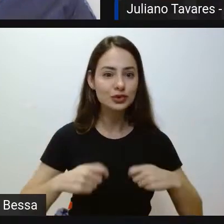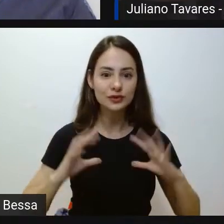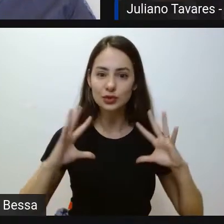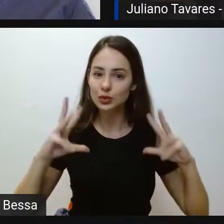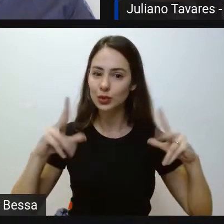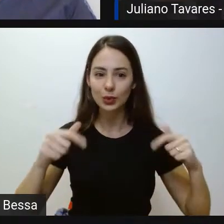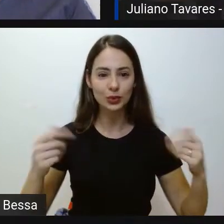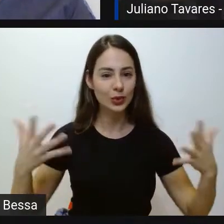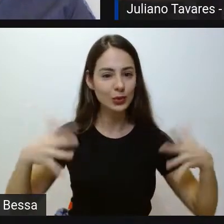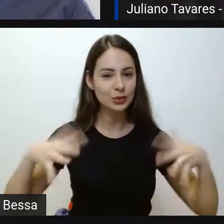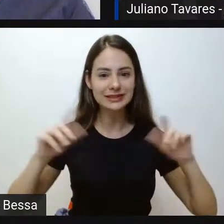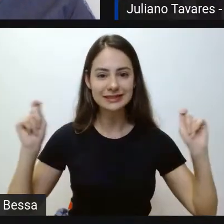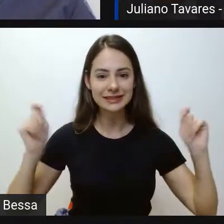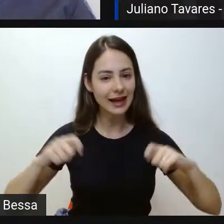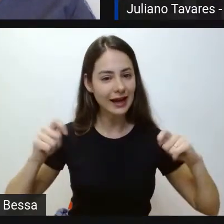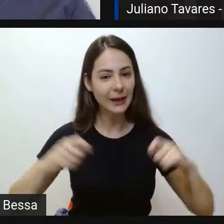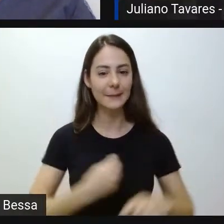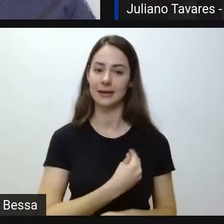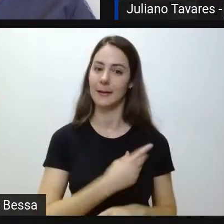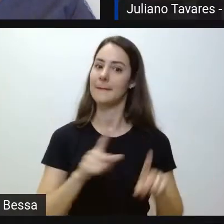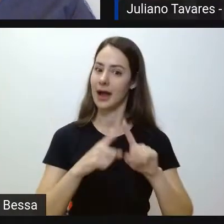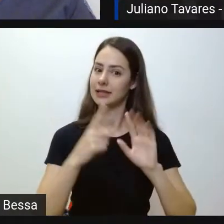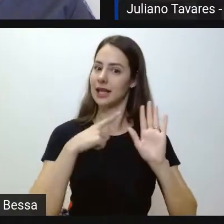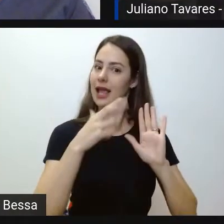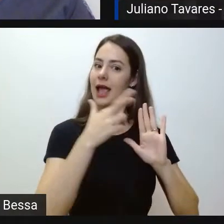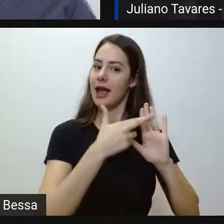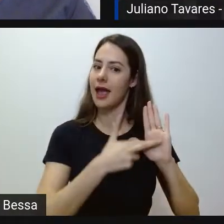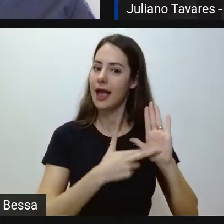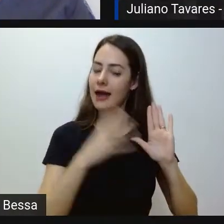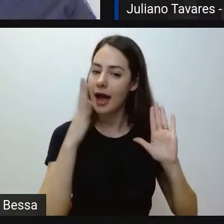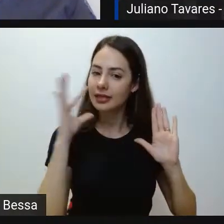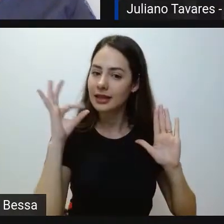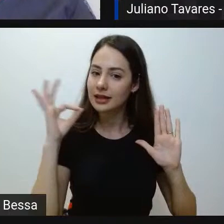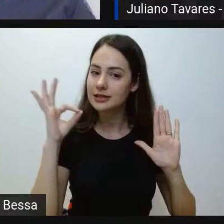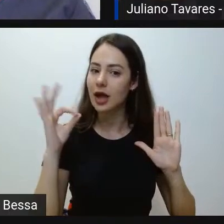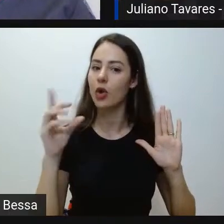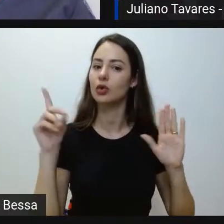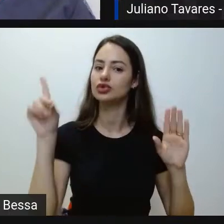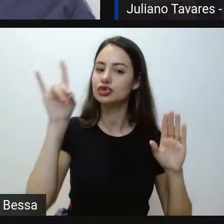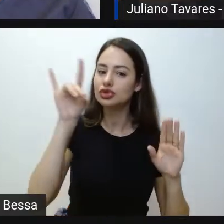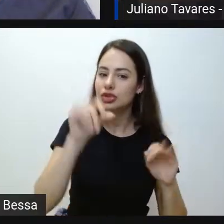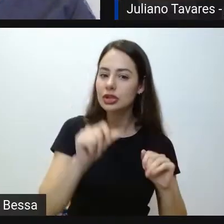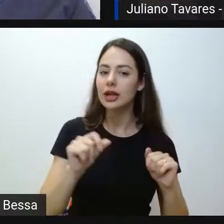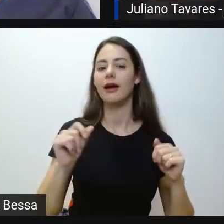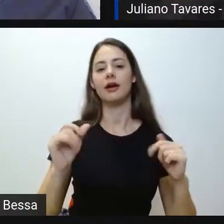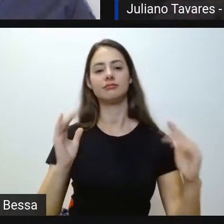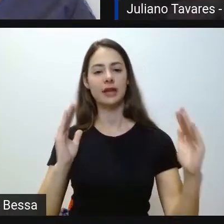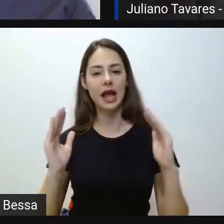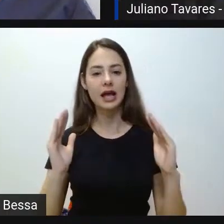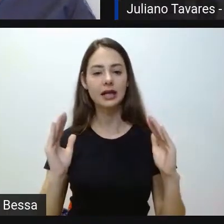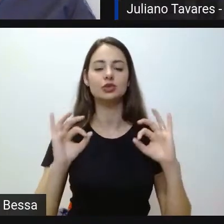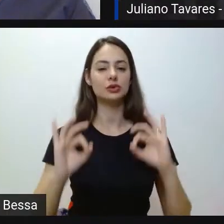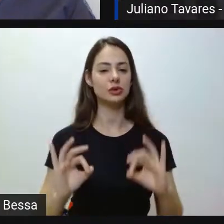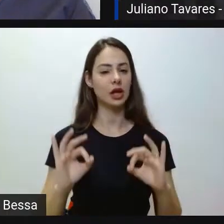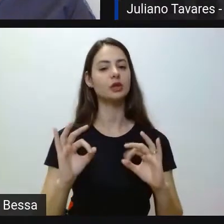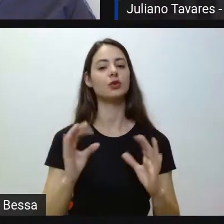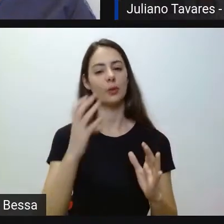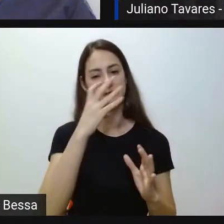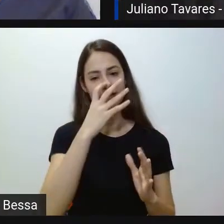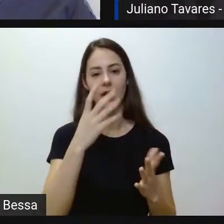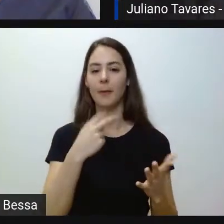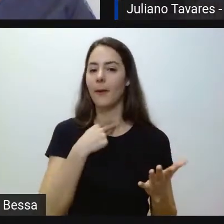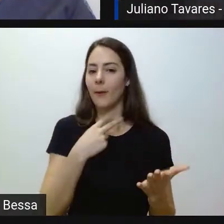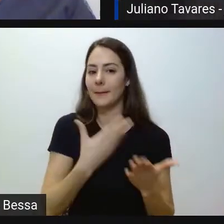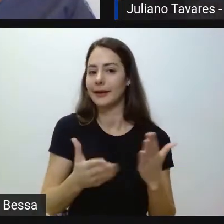é possível que todo mundo participe, mas tem regrinhas para participar, tem lá as datas, as coisas para observar, enfim, não pode,